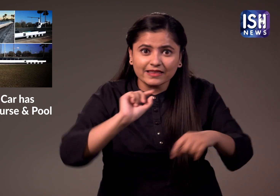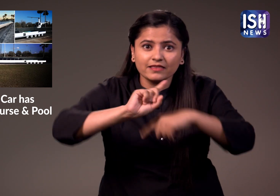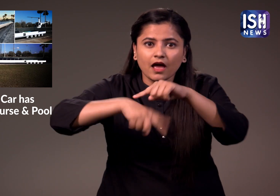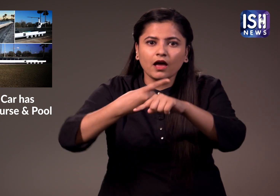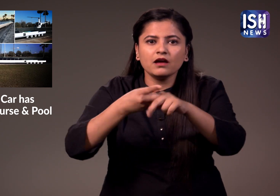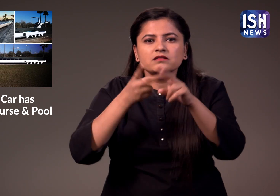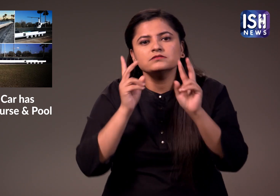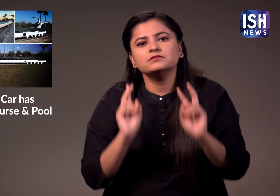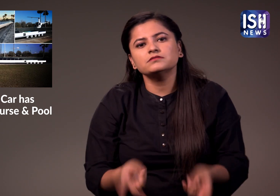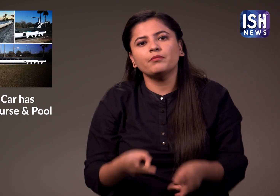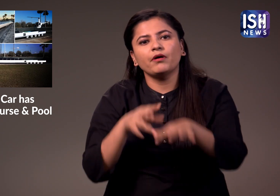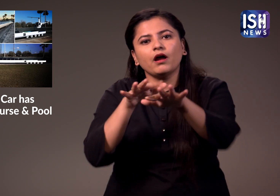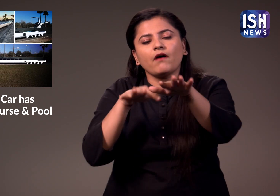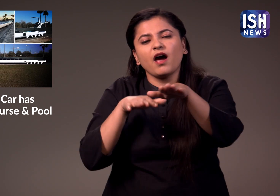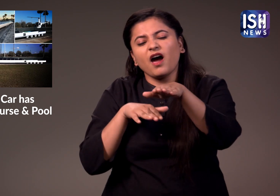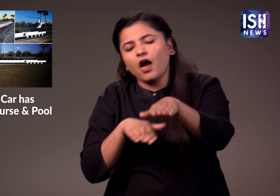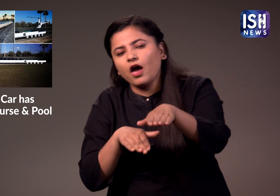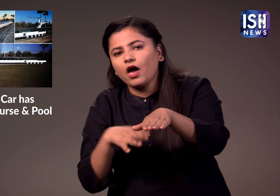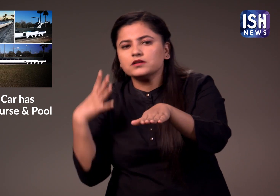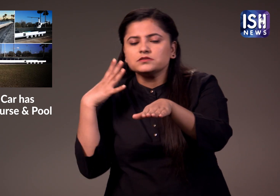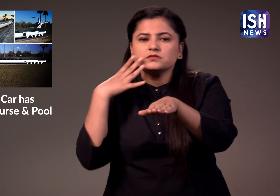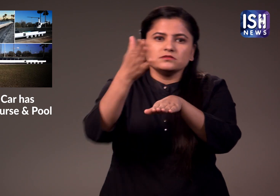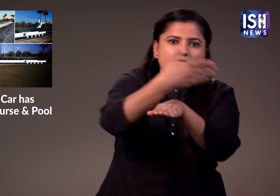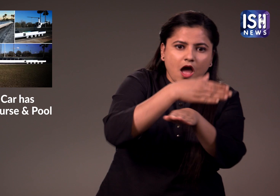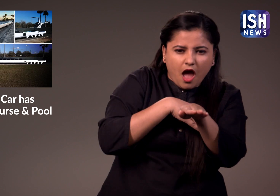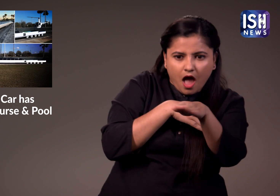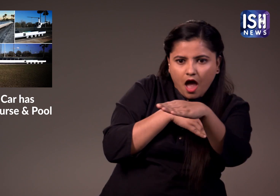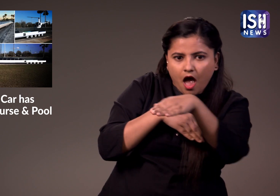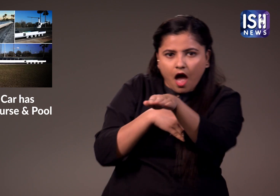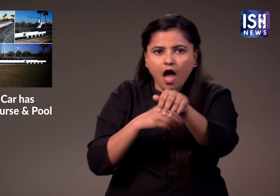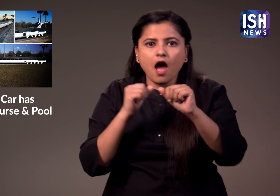अब ट्राफिक में फर्स जाएंगे और आपको पार्किंग करने में मुश्किल होगी